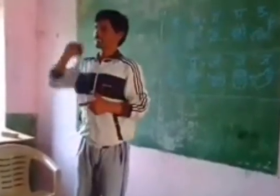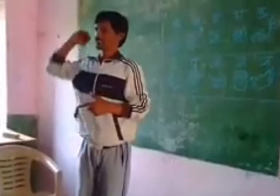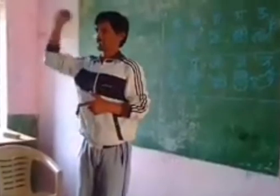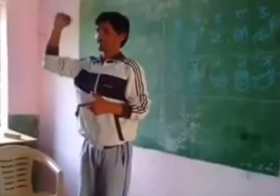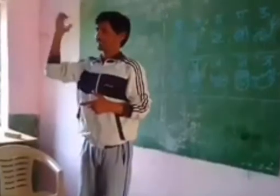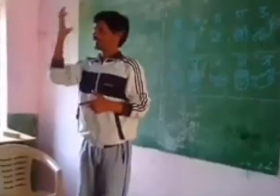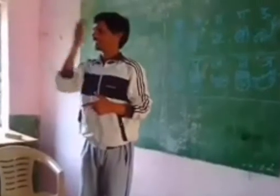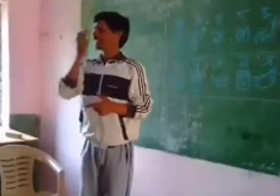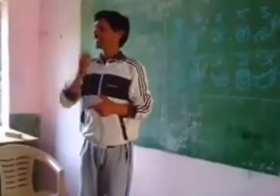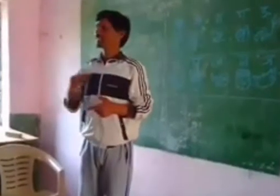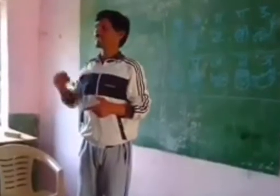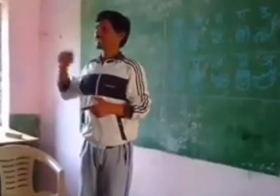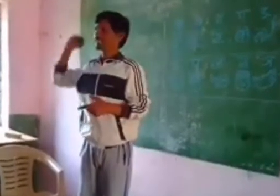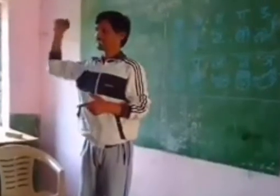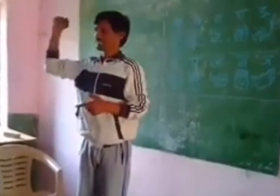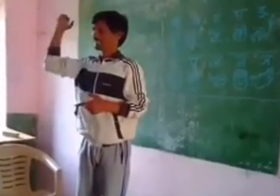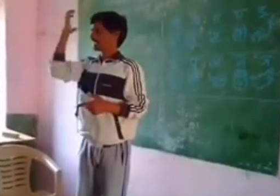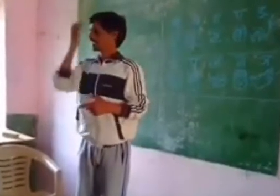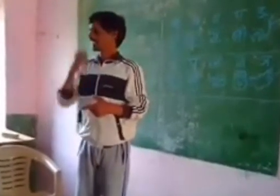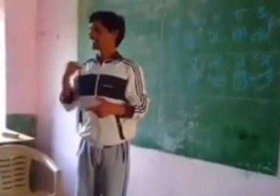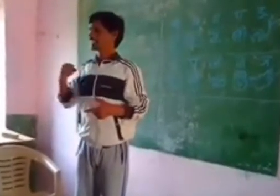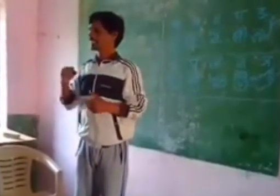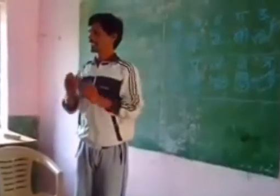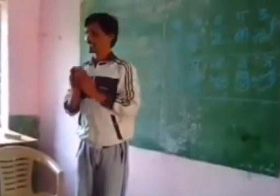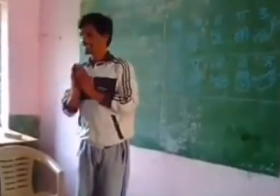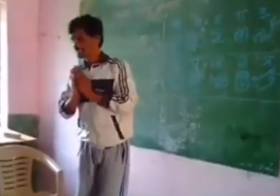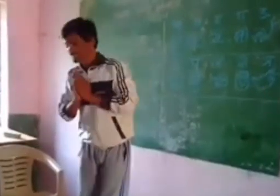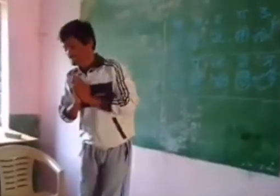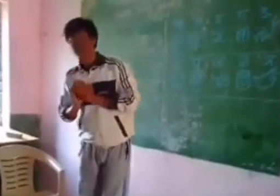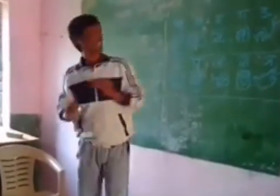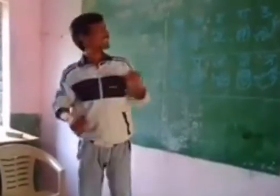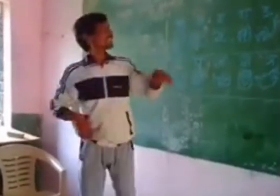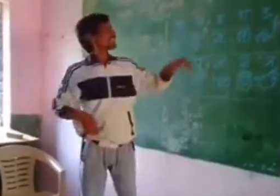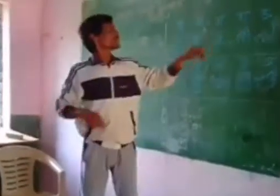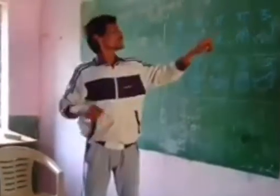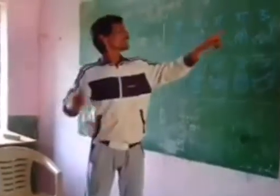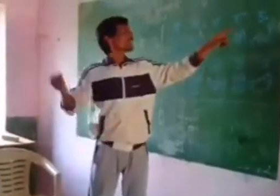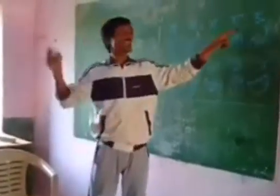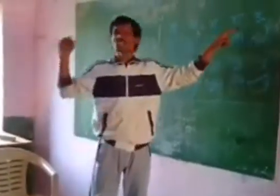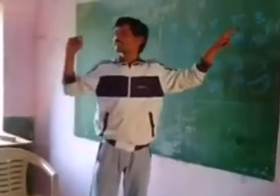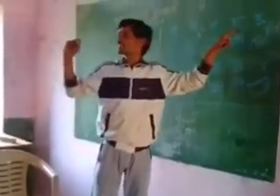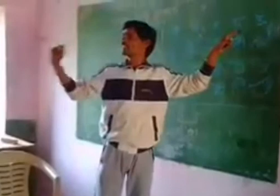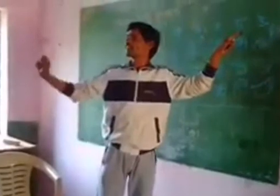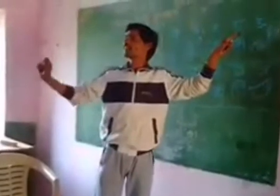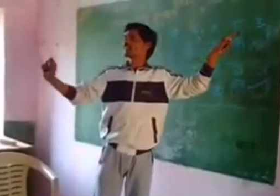फिर गा